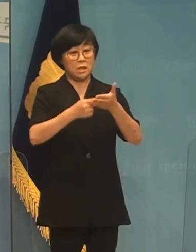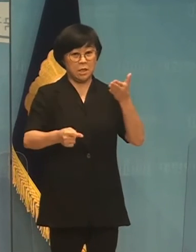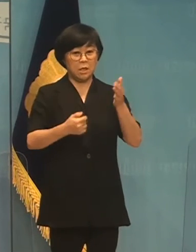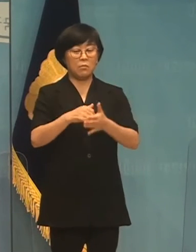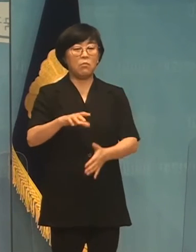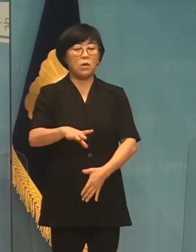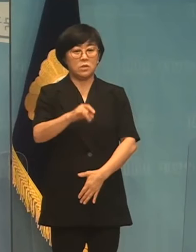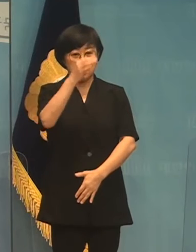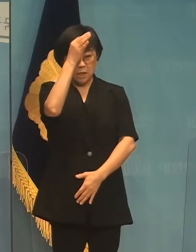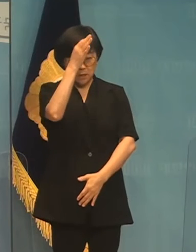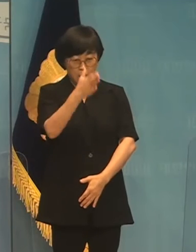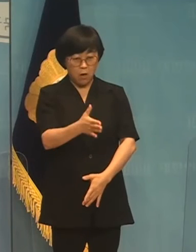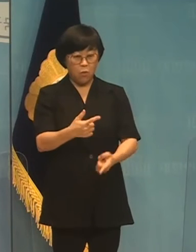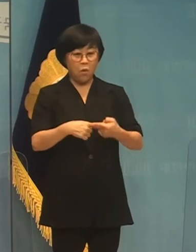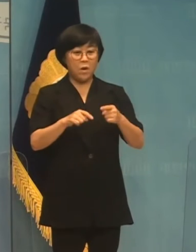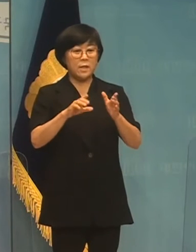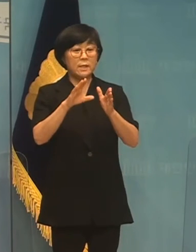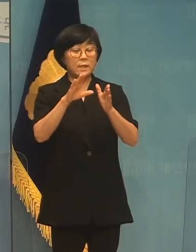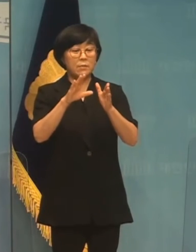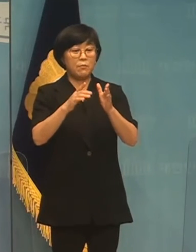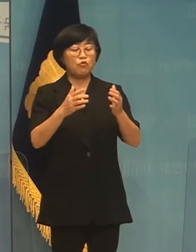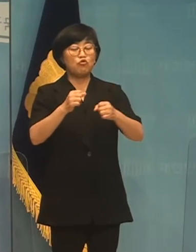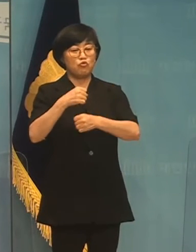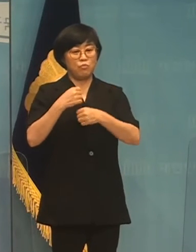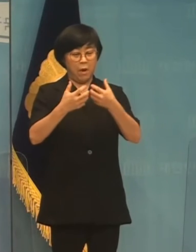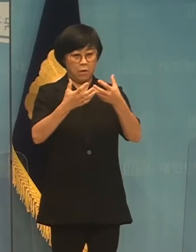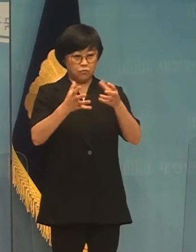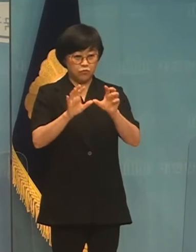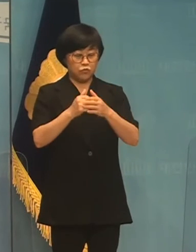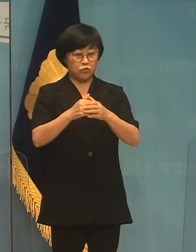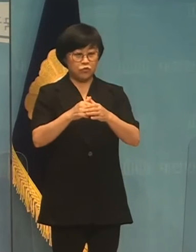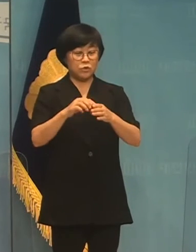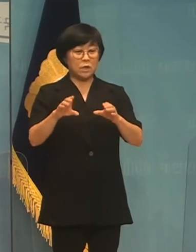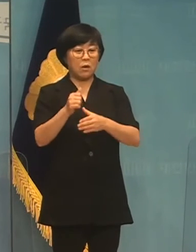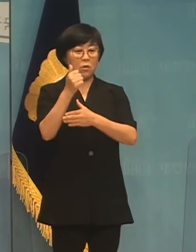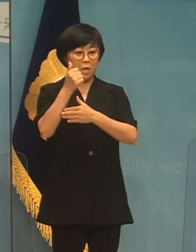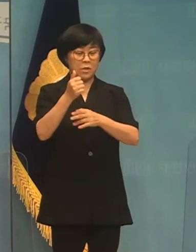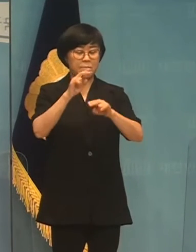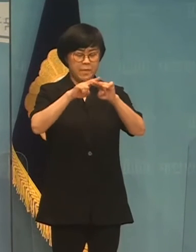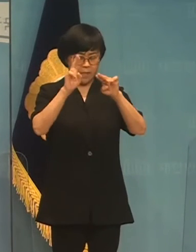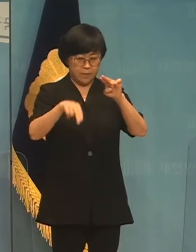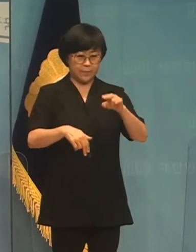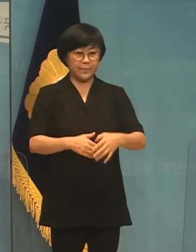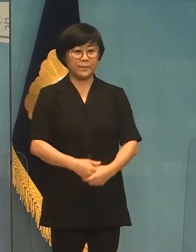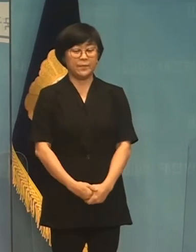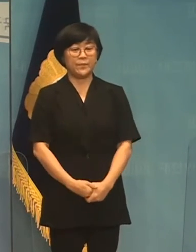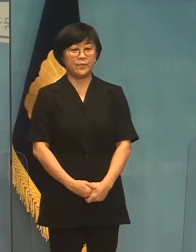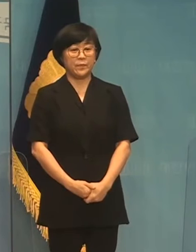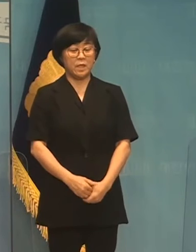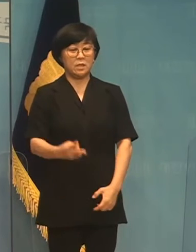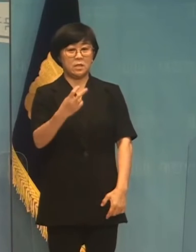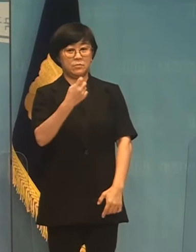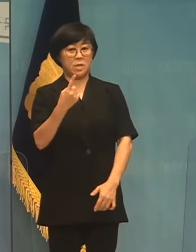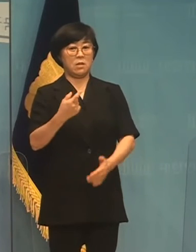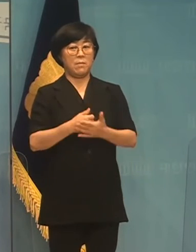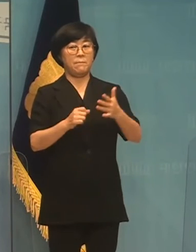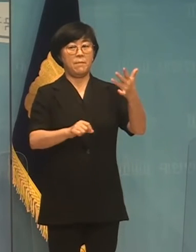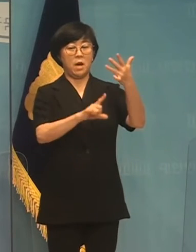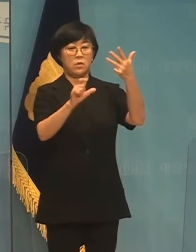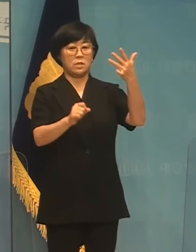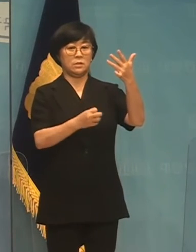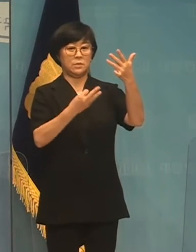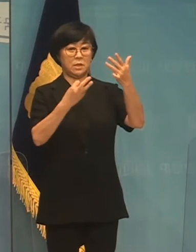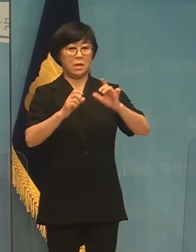먼저 사죄하고 당장 국방부 장발을 경질해야 합니다. 2021년 8월